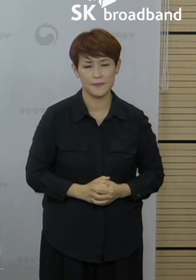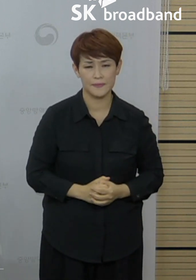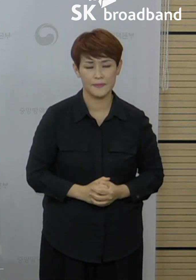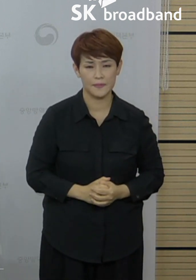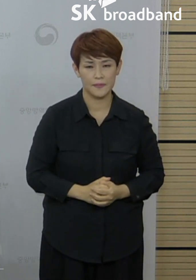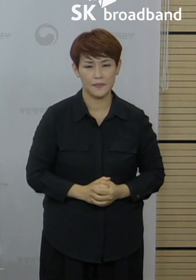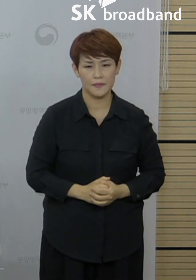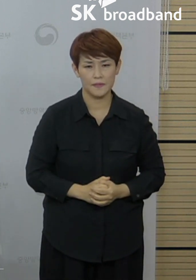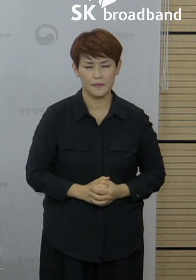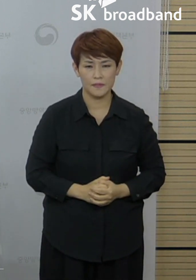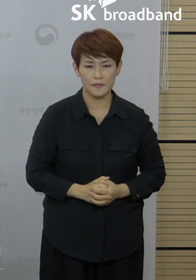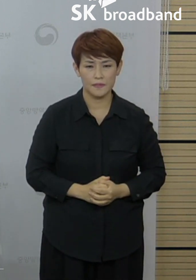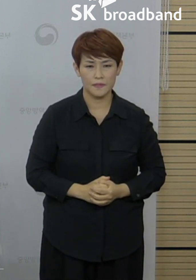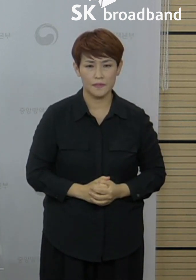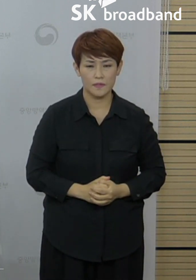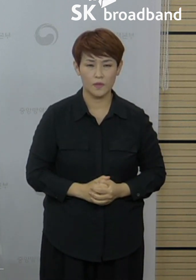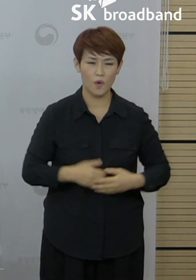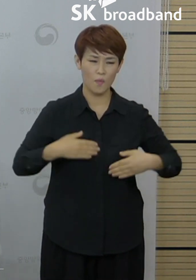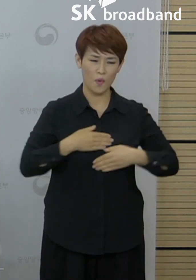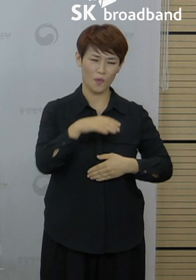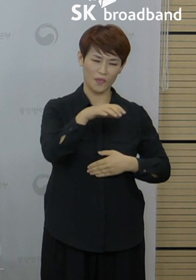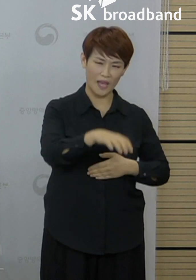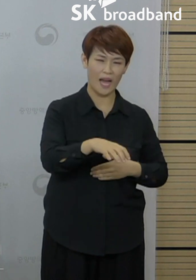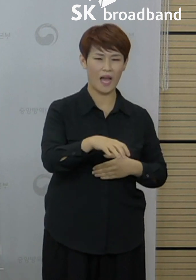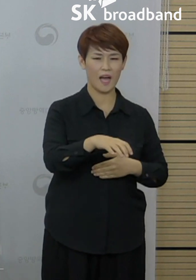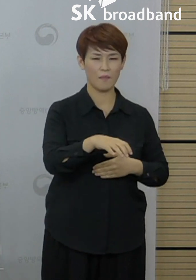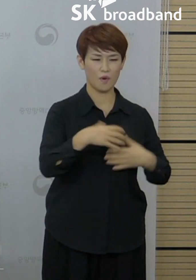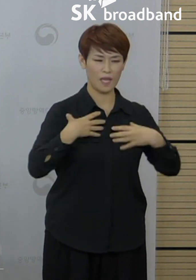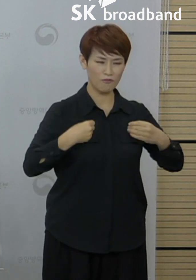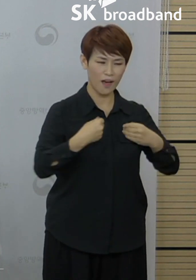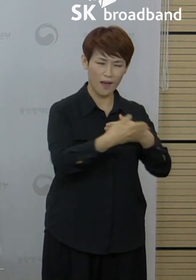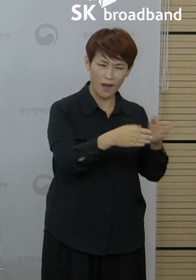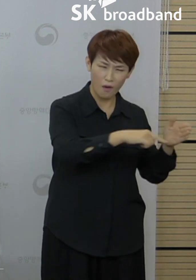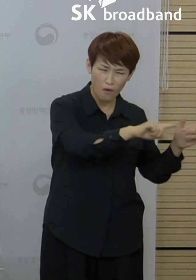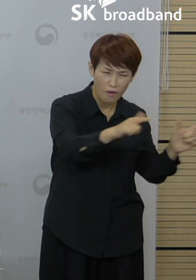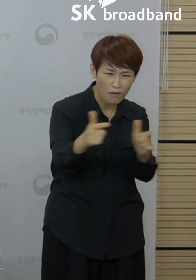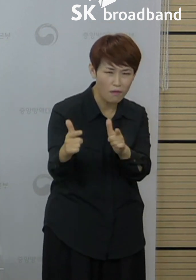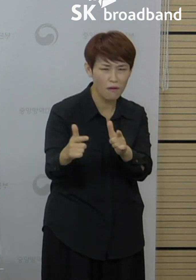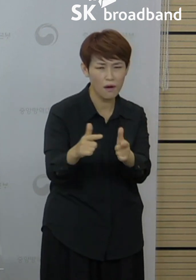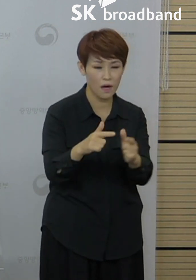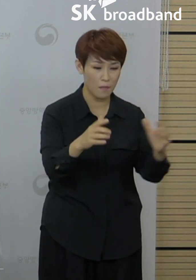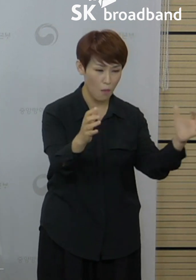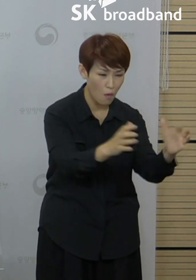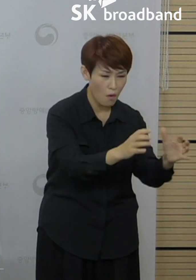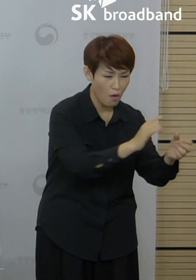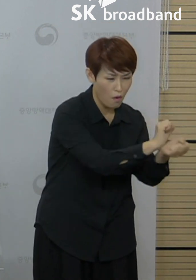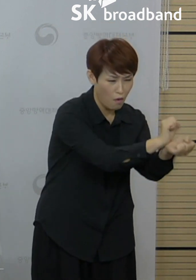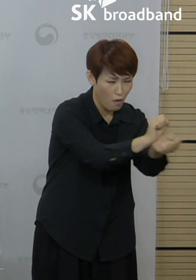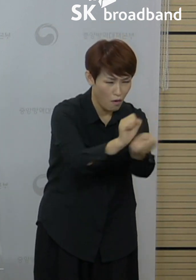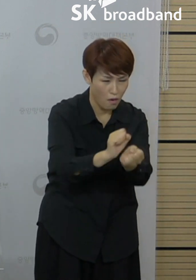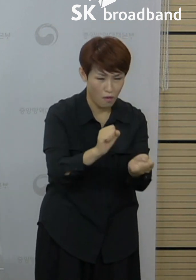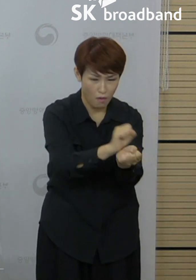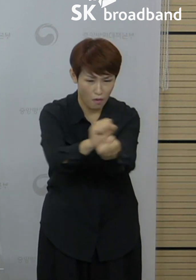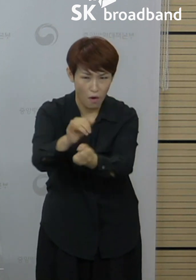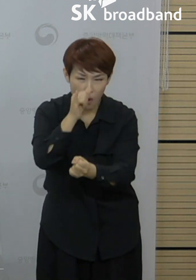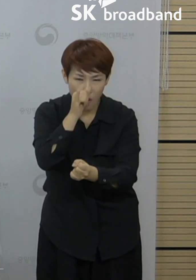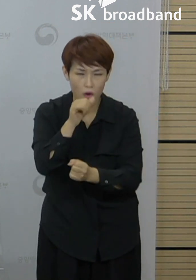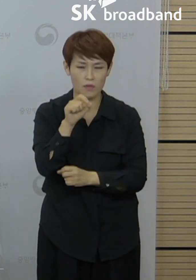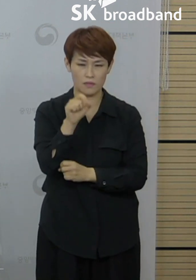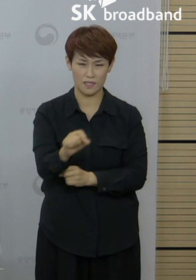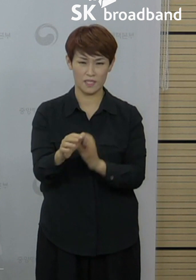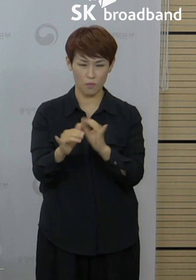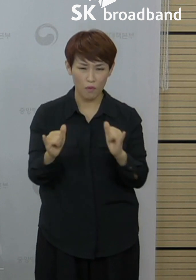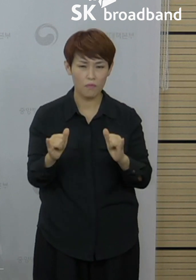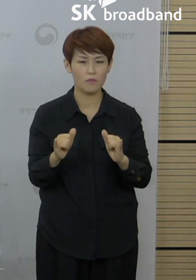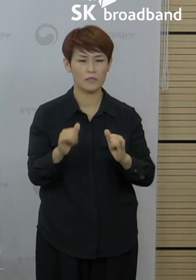위 사례 외에도 목욕탕 사우나 관련 집단 감염 사례가 계속 발생하고 있어서 이용자와 사업주들이